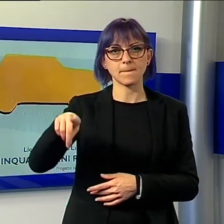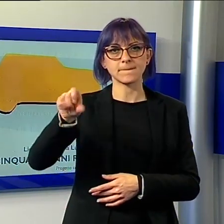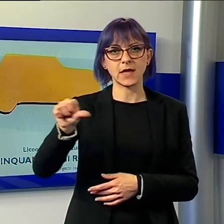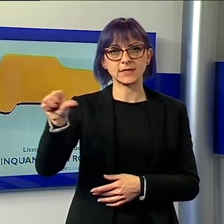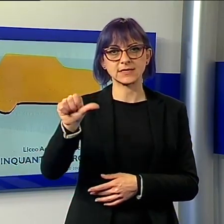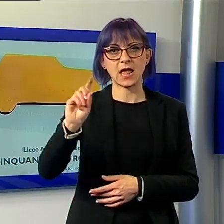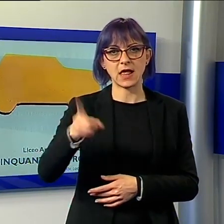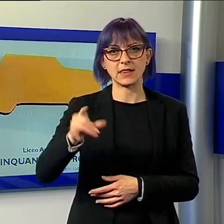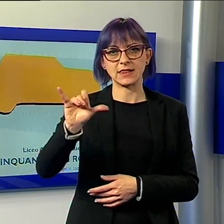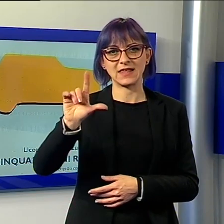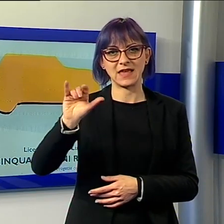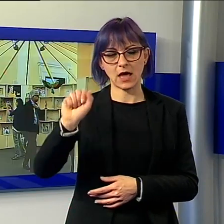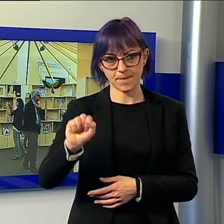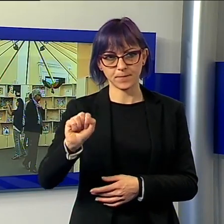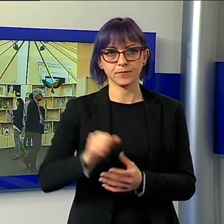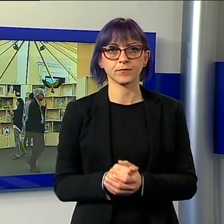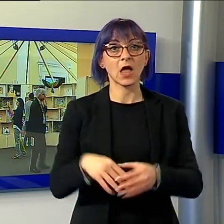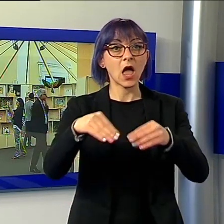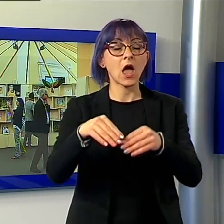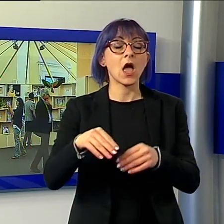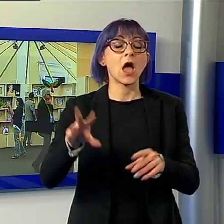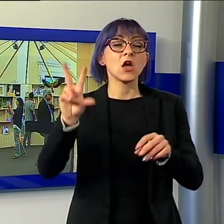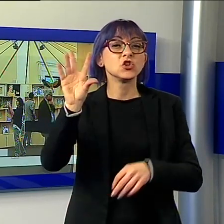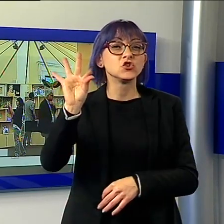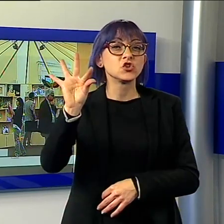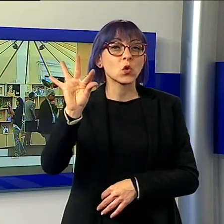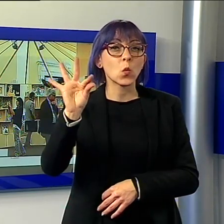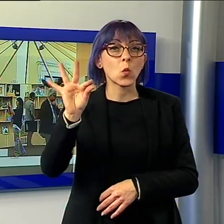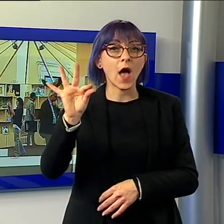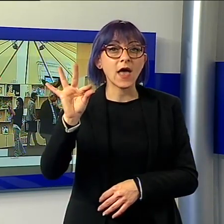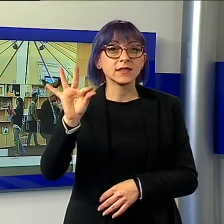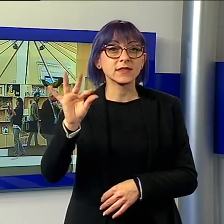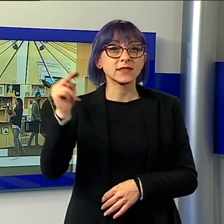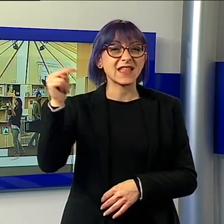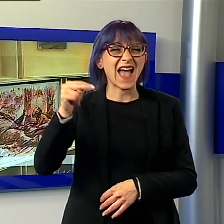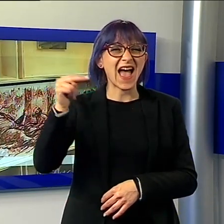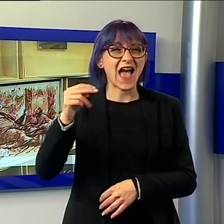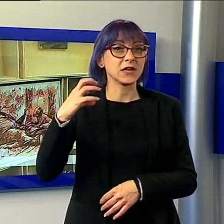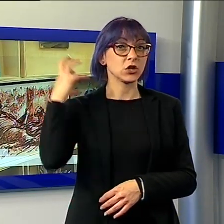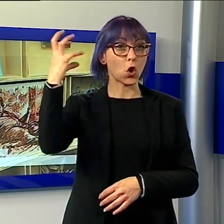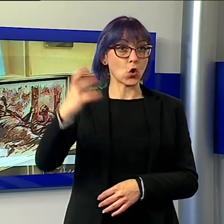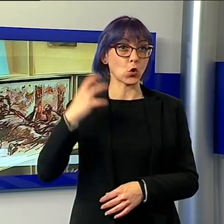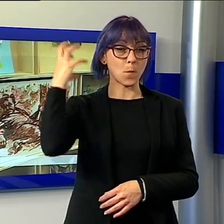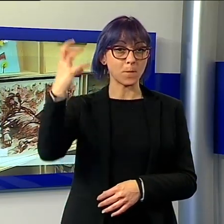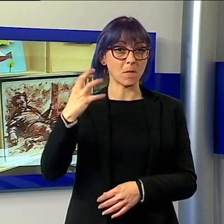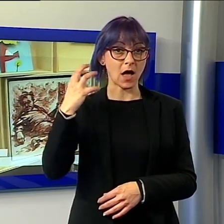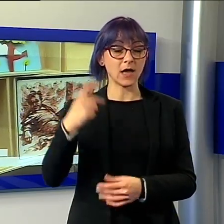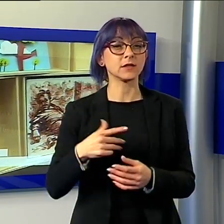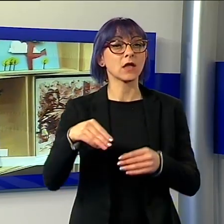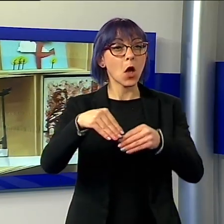intitola così la mostra allestita nella sala Tobino di Palazzo Ducale dedicata al primo mezzo secolo di vita del liceo artistico